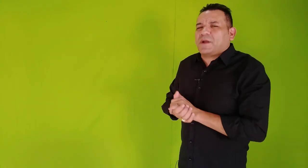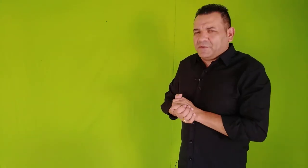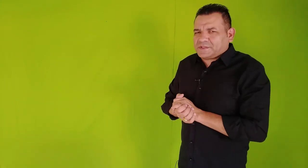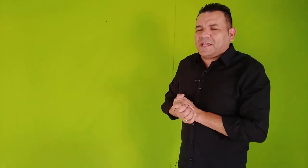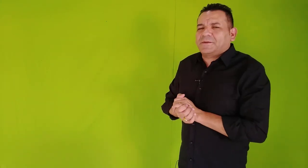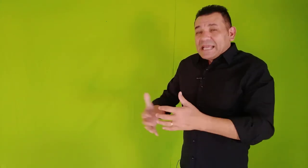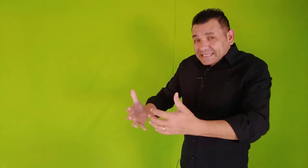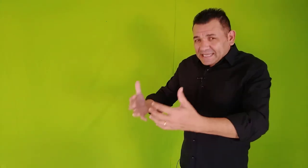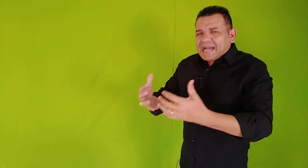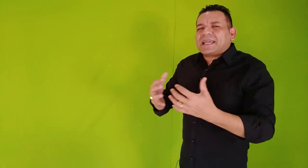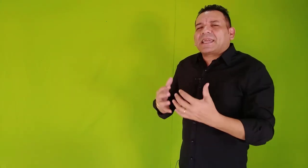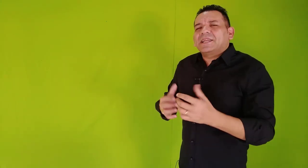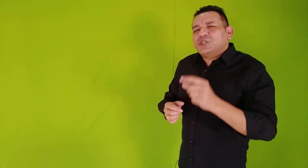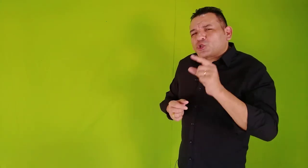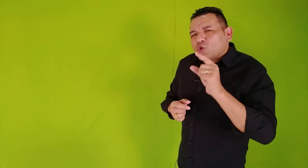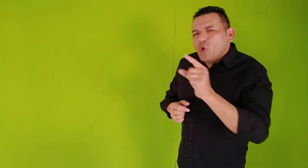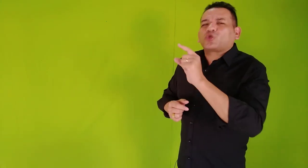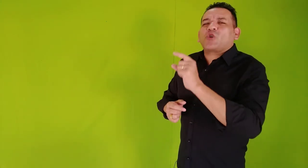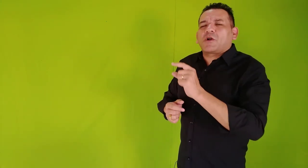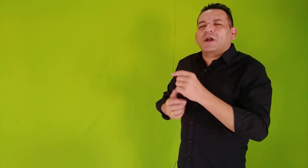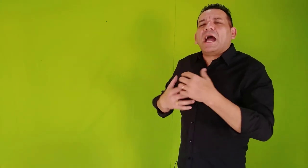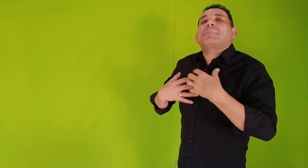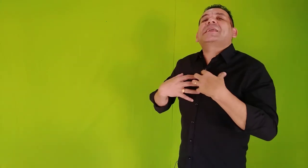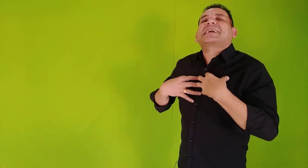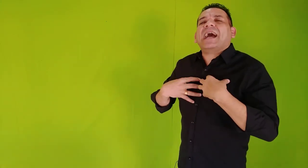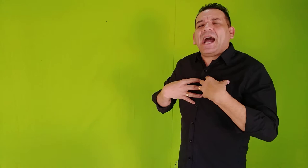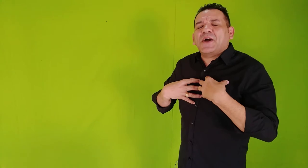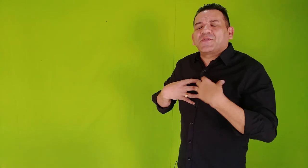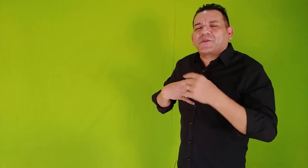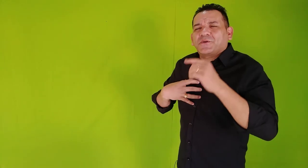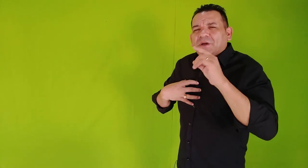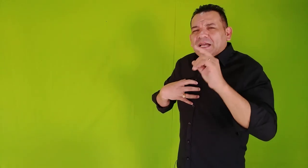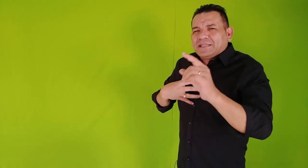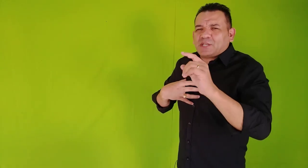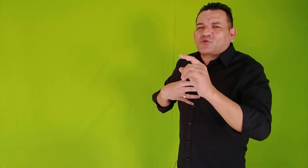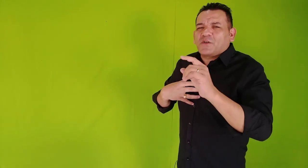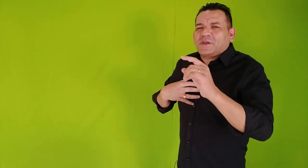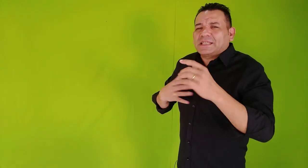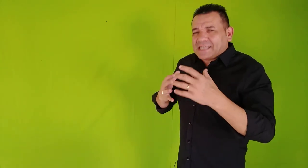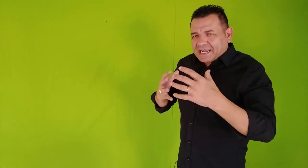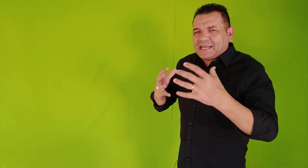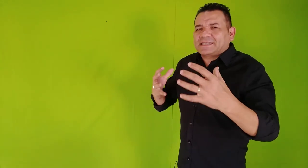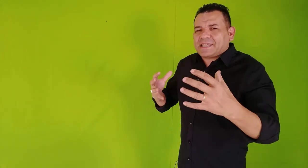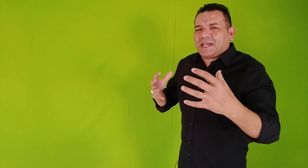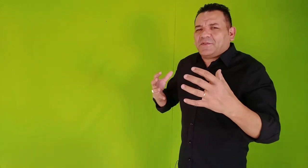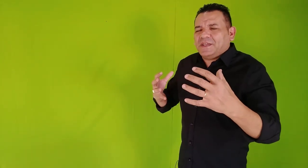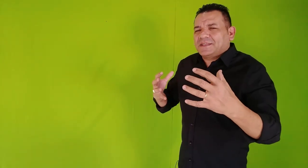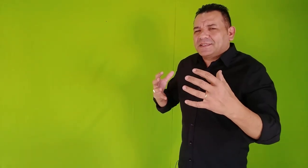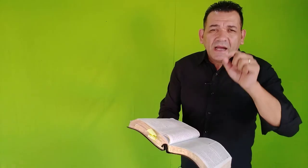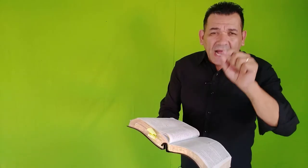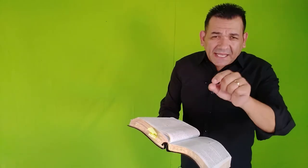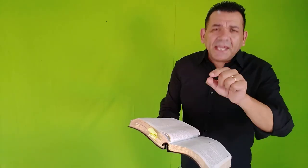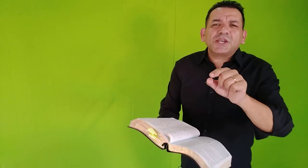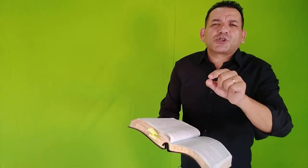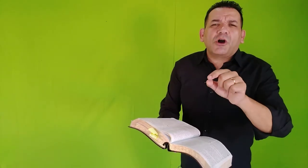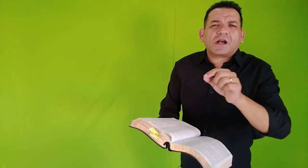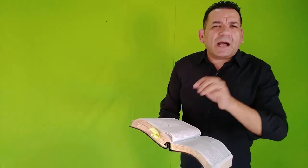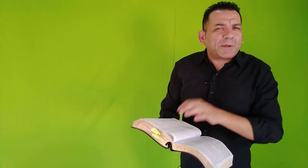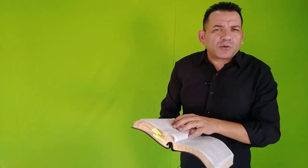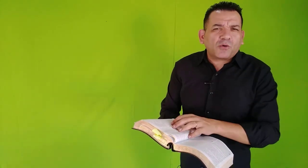para você? Será que aquele discurso agora é aplicável na sua vida? Será que ele serve? Aqui em Jó capítulo